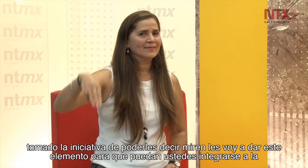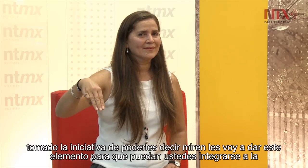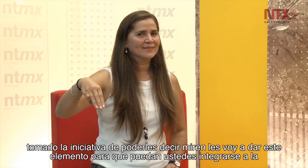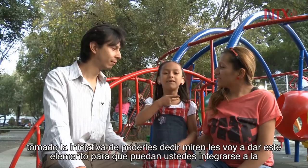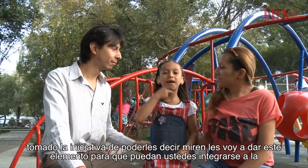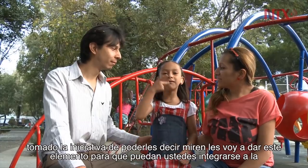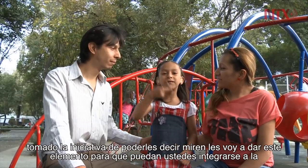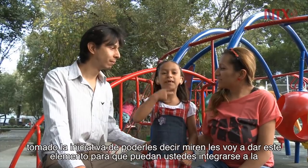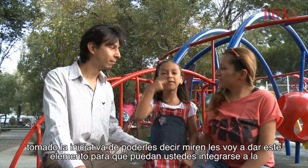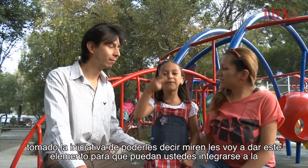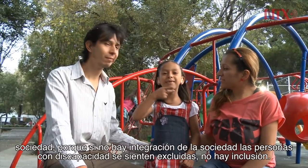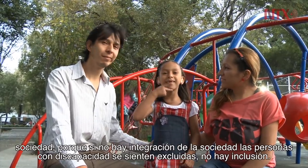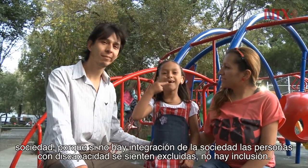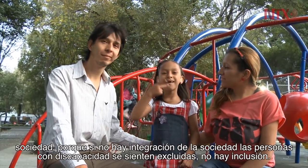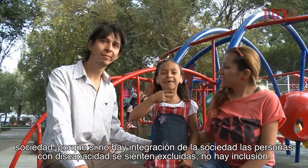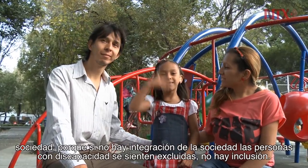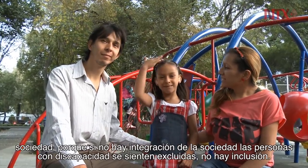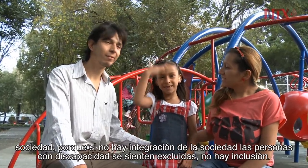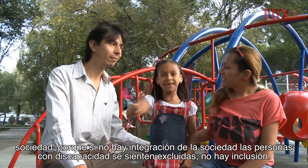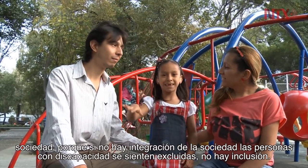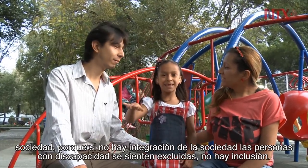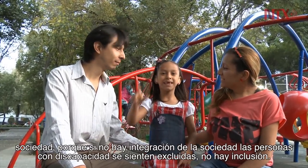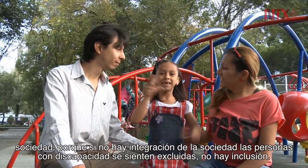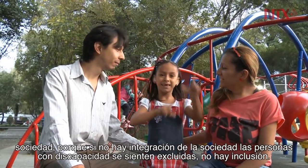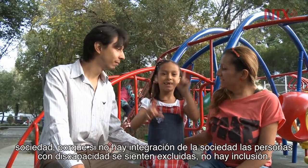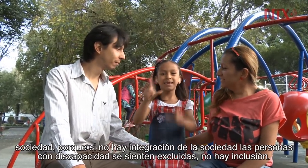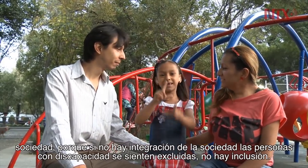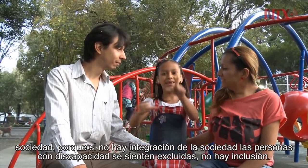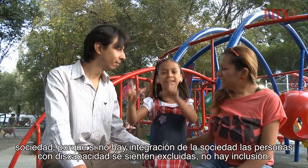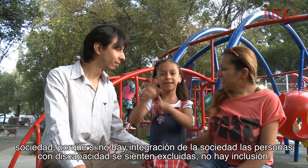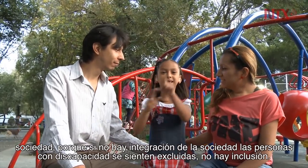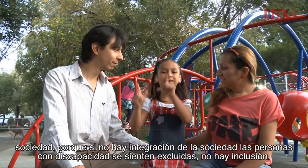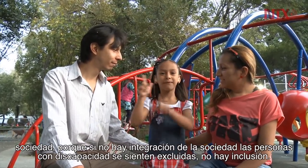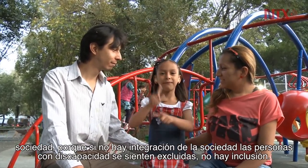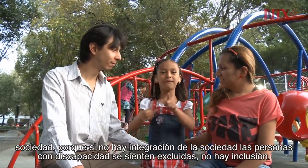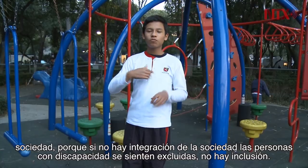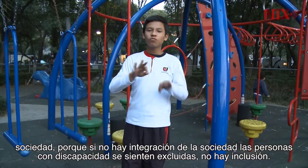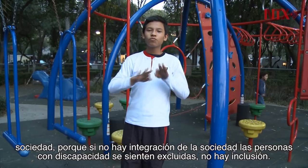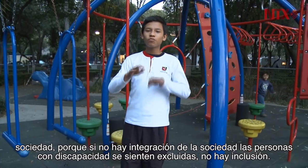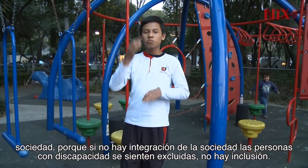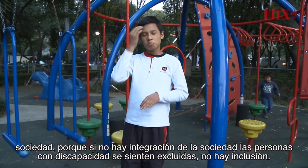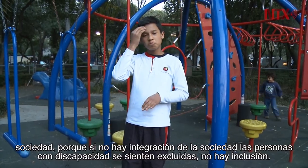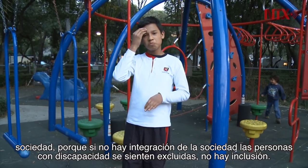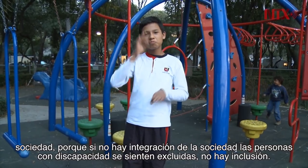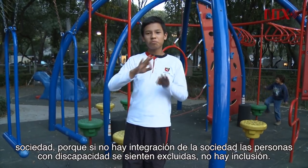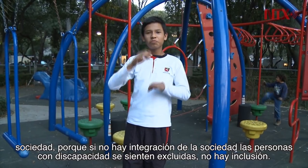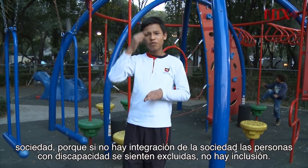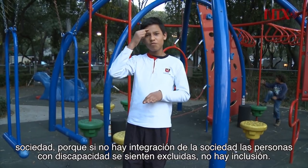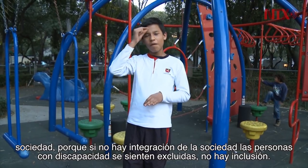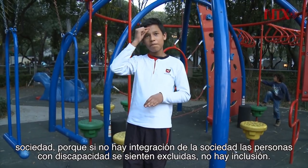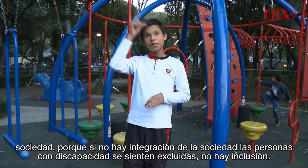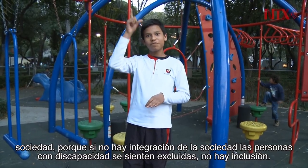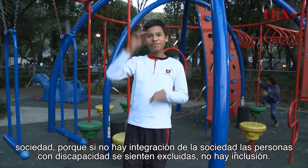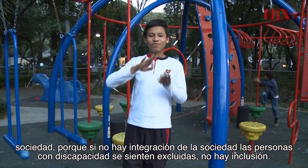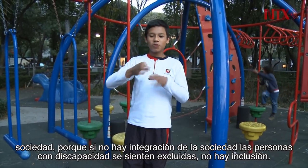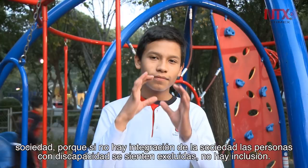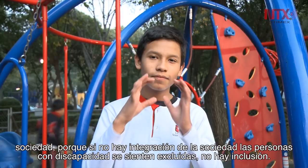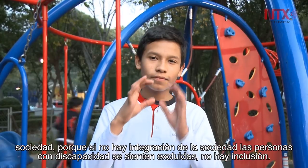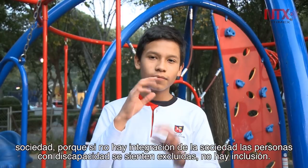integrarse a la sociedad. Porque si no hay integración en la sociedad, las personas con discapacidad se